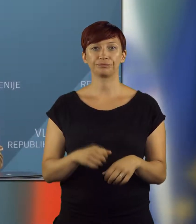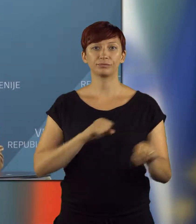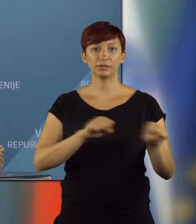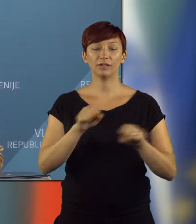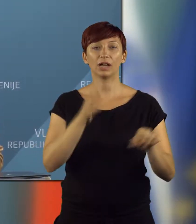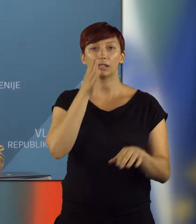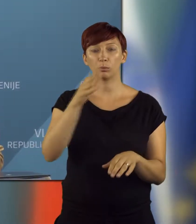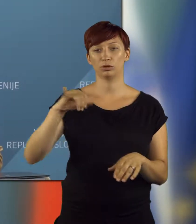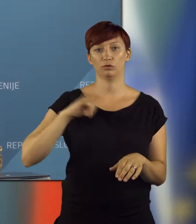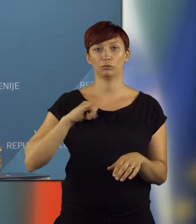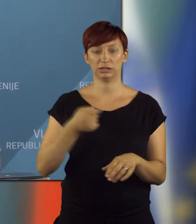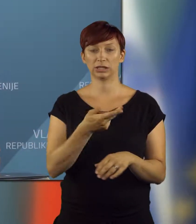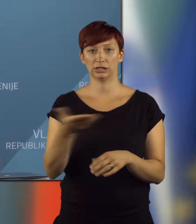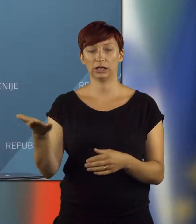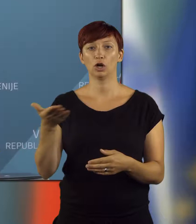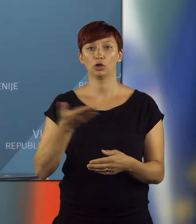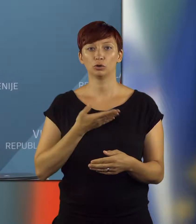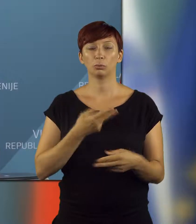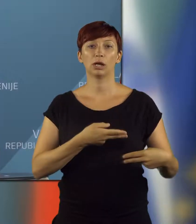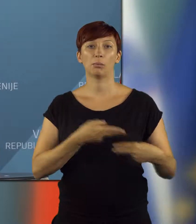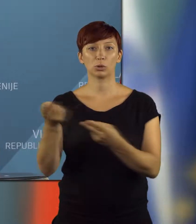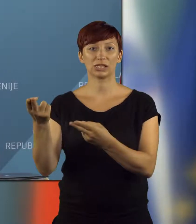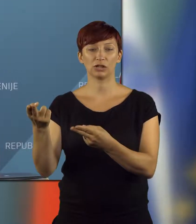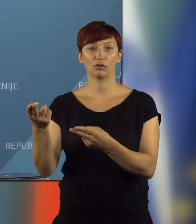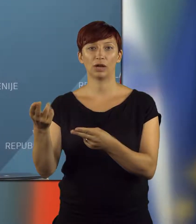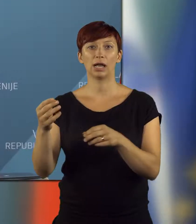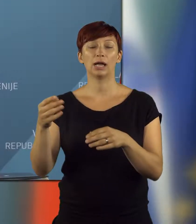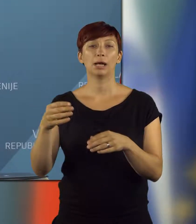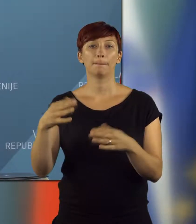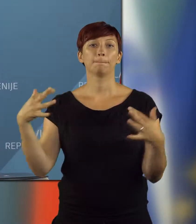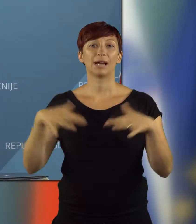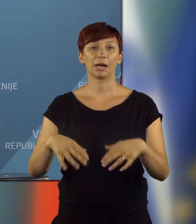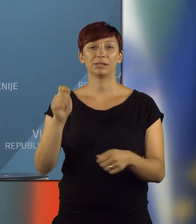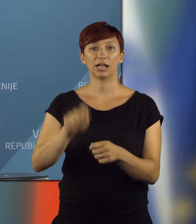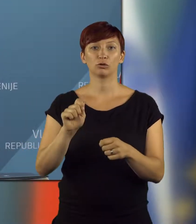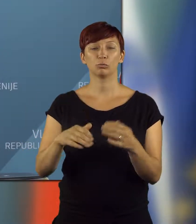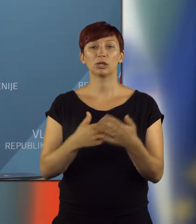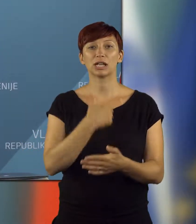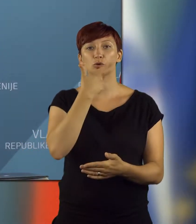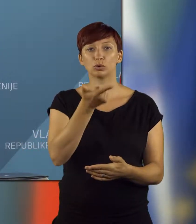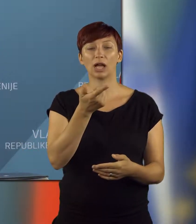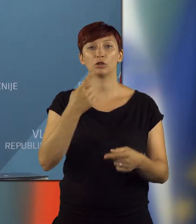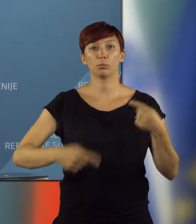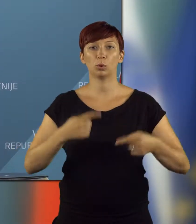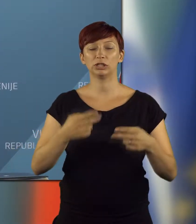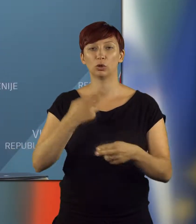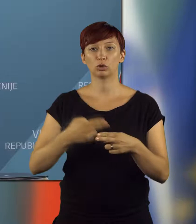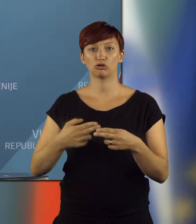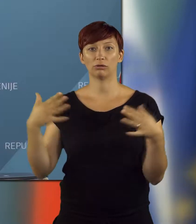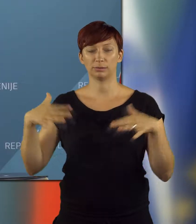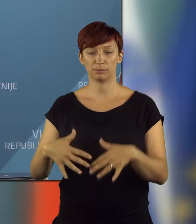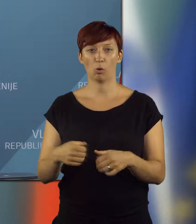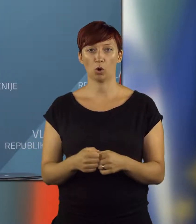Vlada bo informacijo, s katera je bila seznanjena, posredovala parlamentarnemu odboru za zunanje o politiko v državnem zboru.